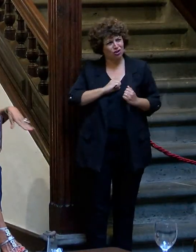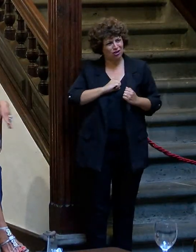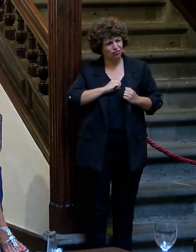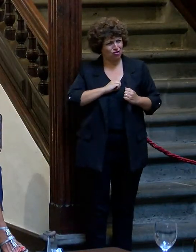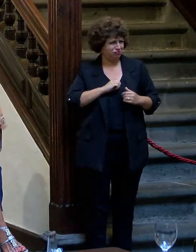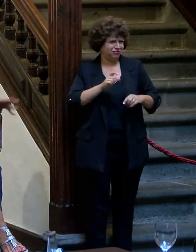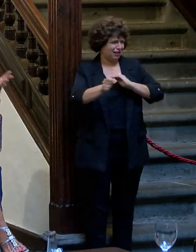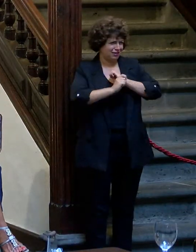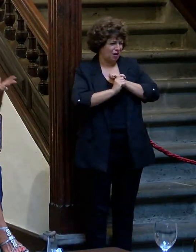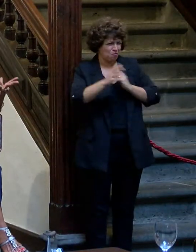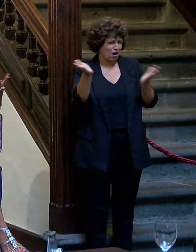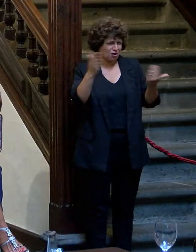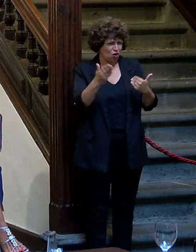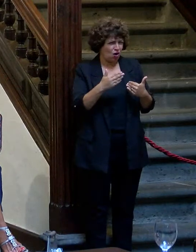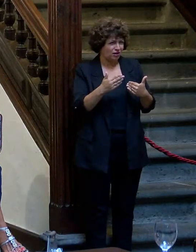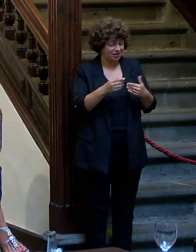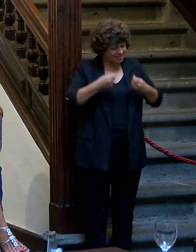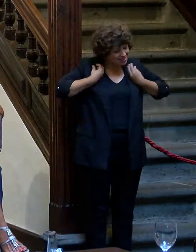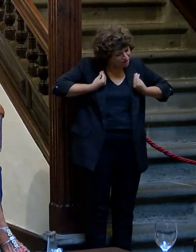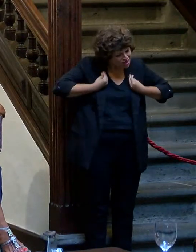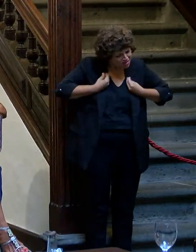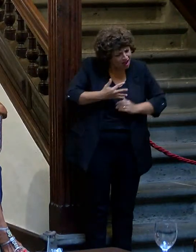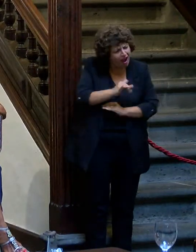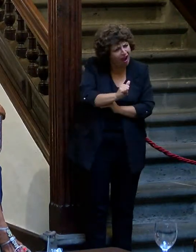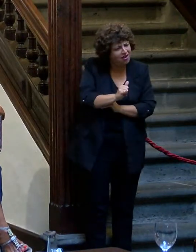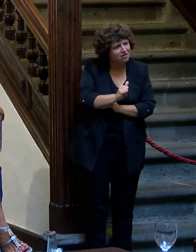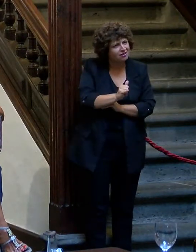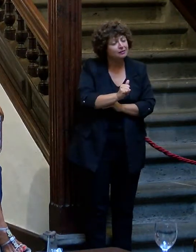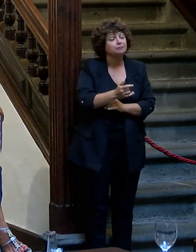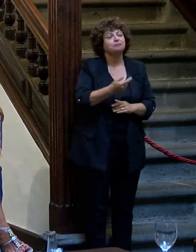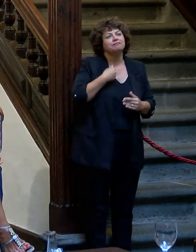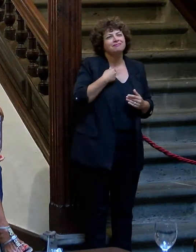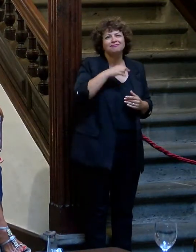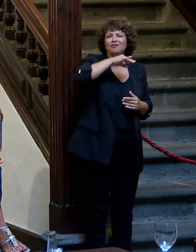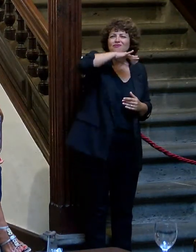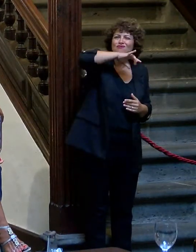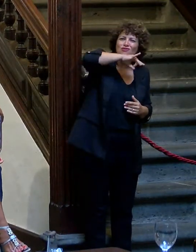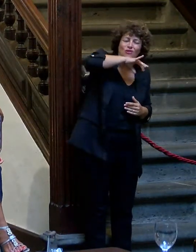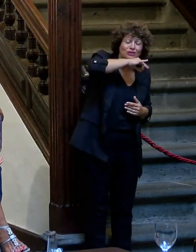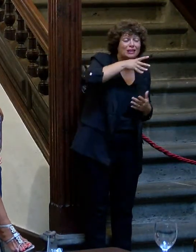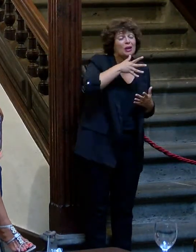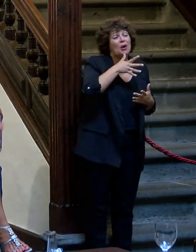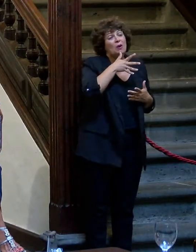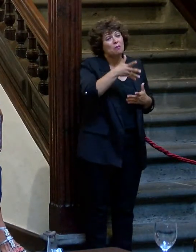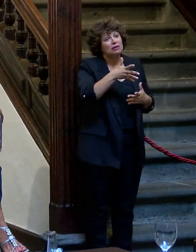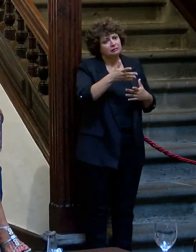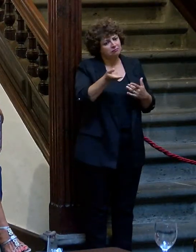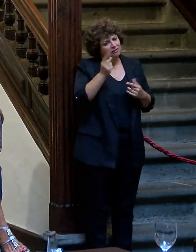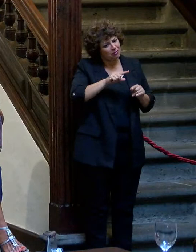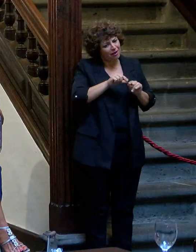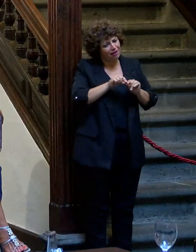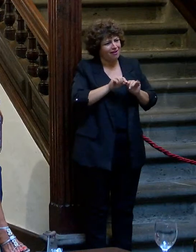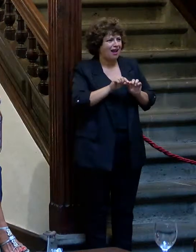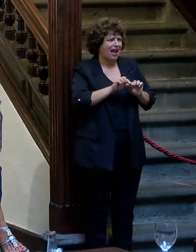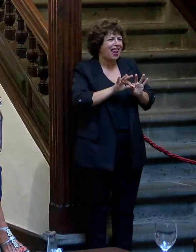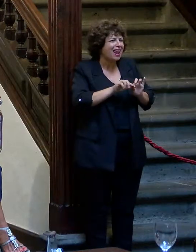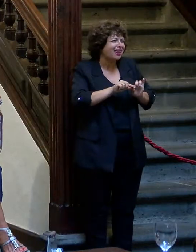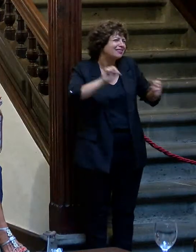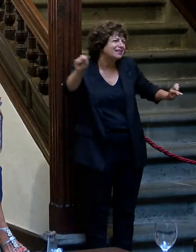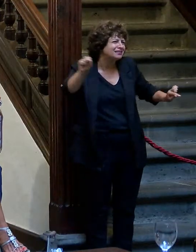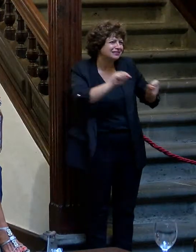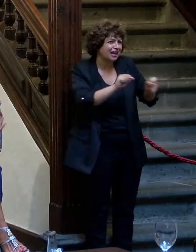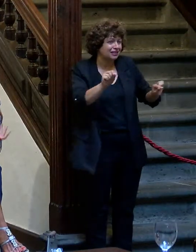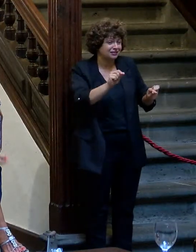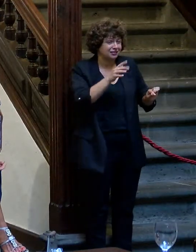hay trampa ni cartón y está lleno de vida y entonces yo me ha dado mucha alegría porque incluso en la distancia me pasa ahora